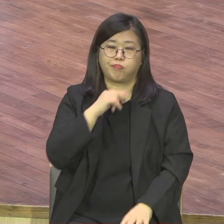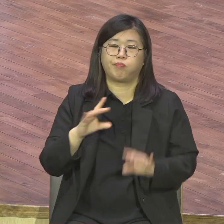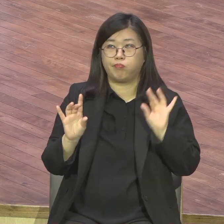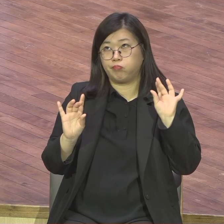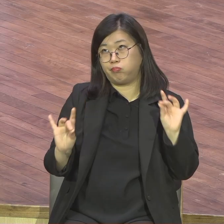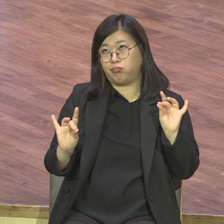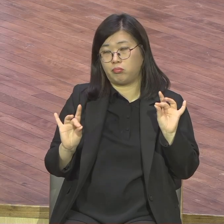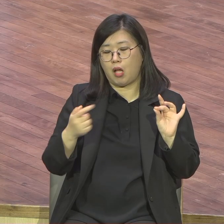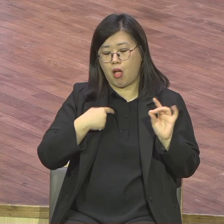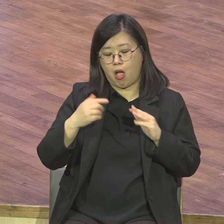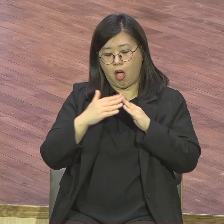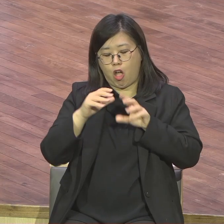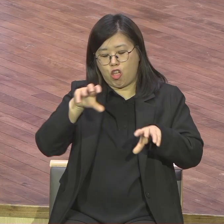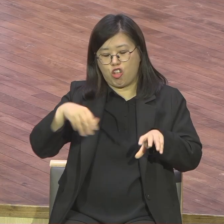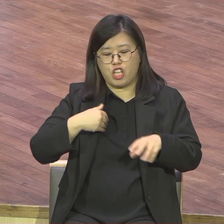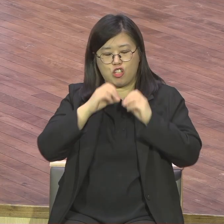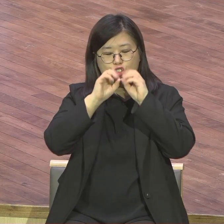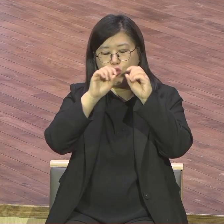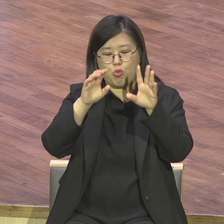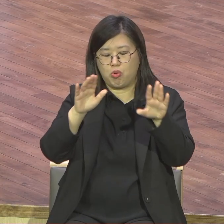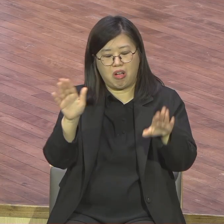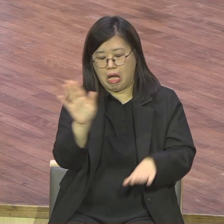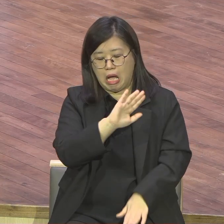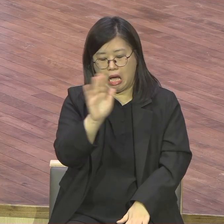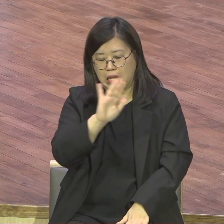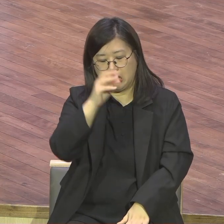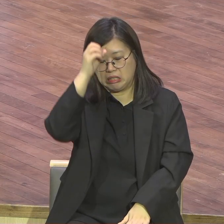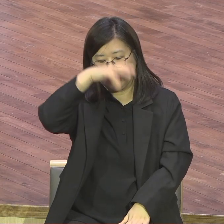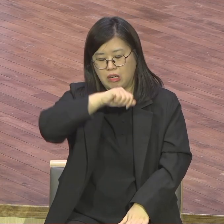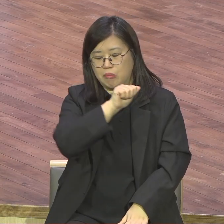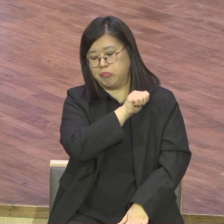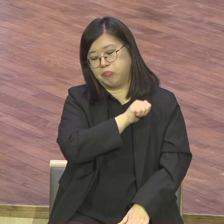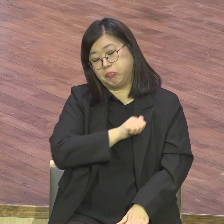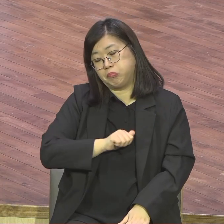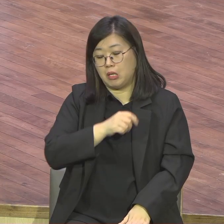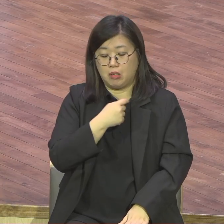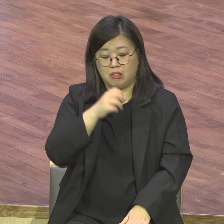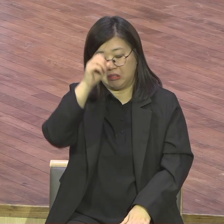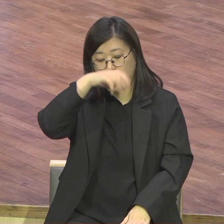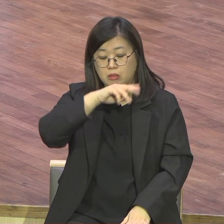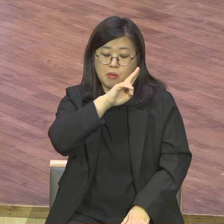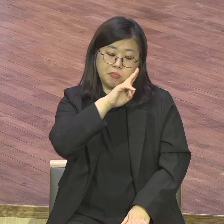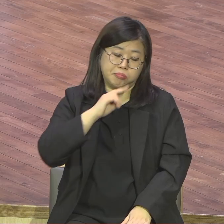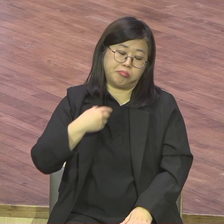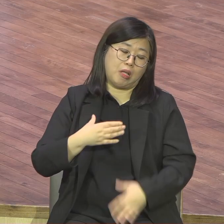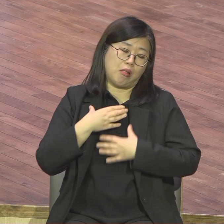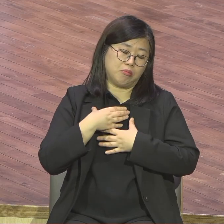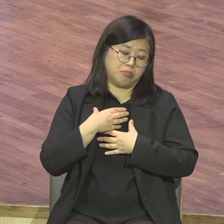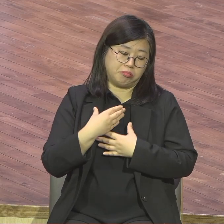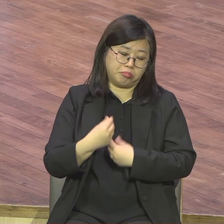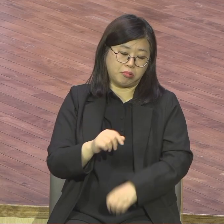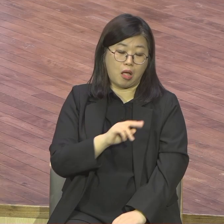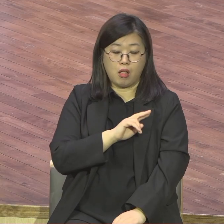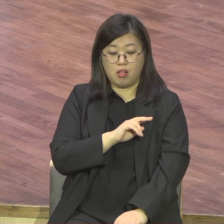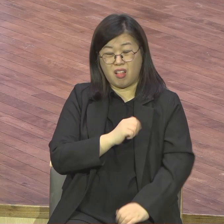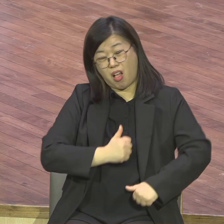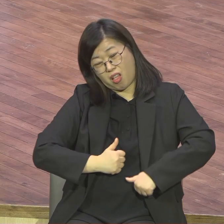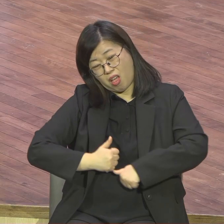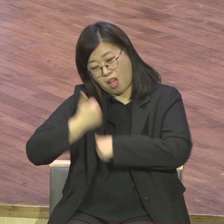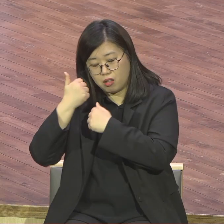시간까지 여러분이 지금 와서 내가 중직자라고 훈련받는 안정 자체만 해도 여러분은 엄청난 가능성이 있다고요